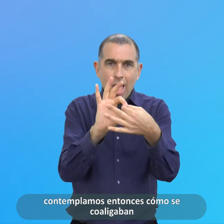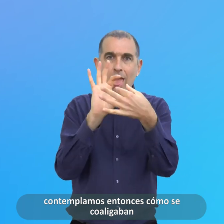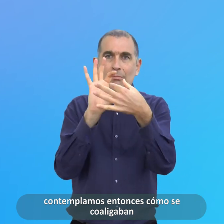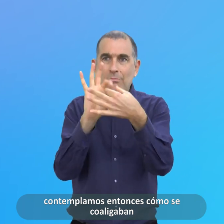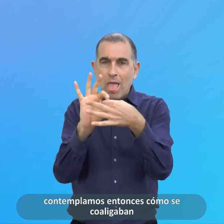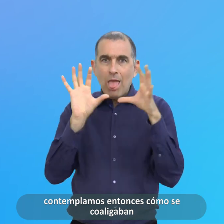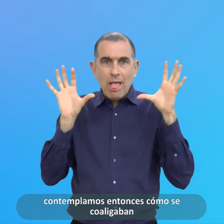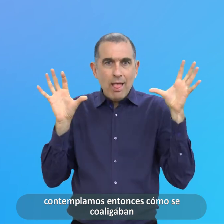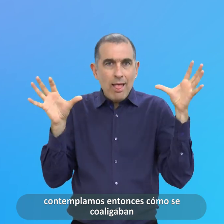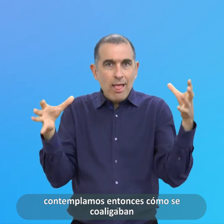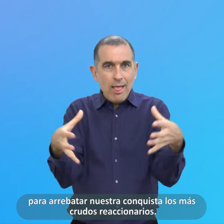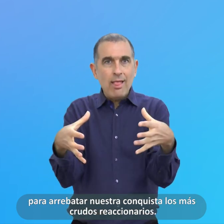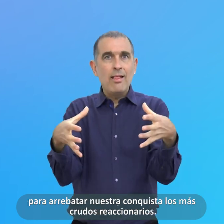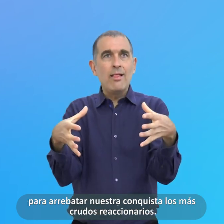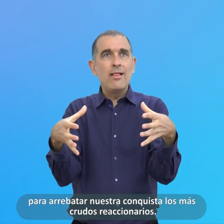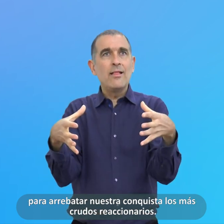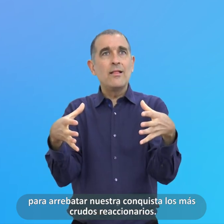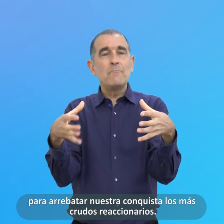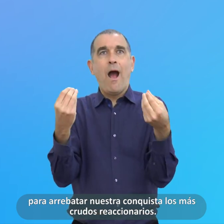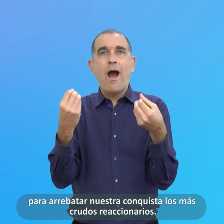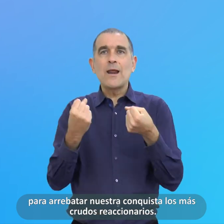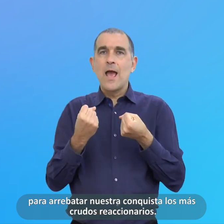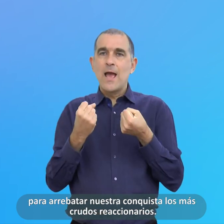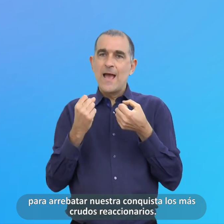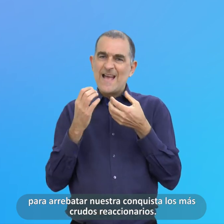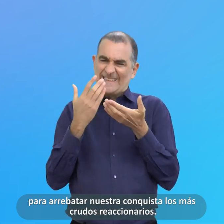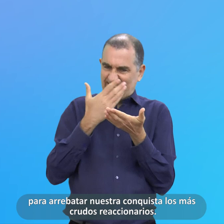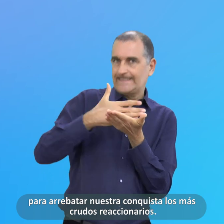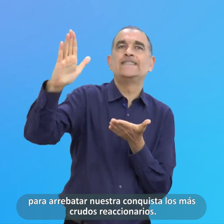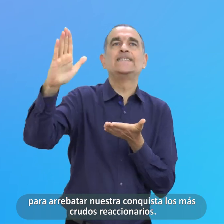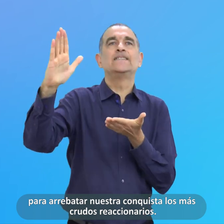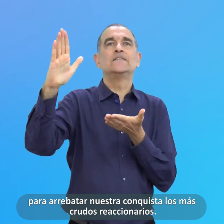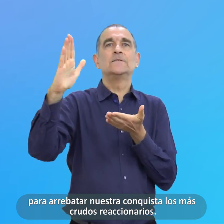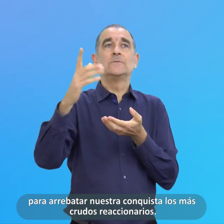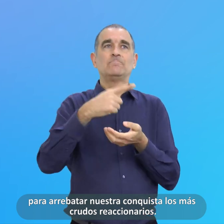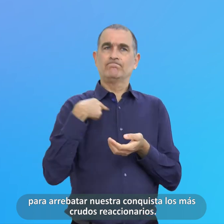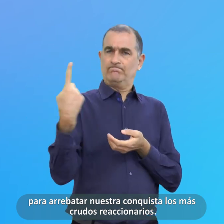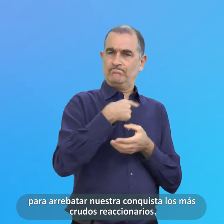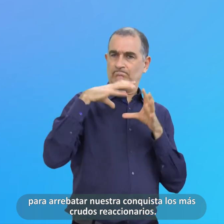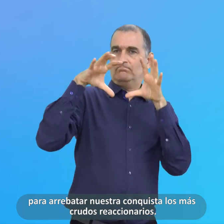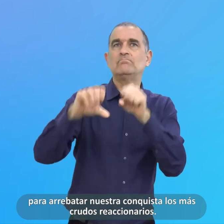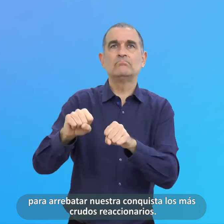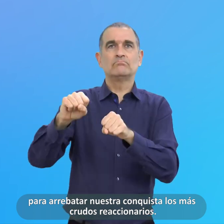Para Arrebatar Nuestra Conquista Los Más Crudos